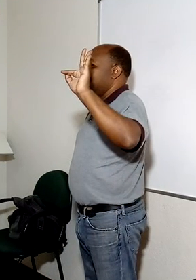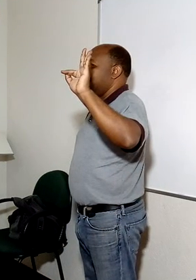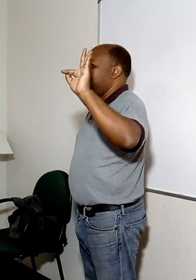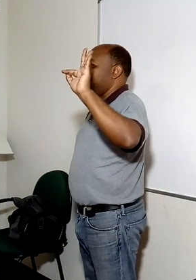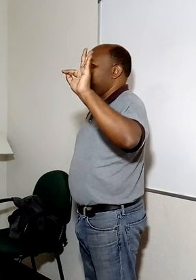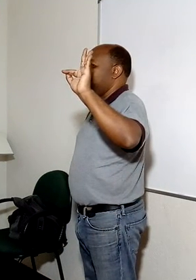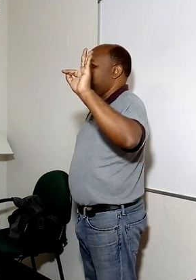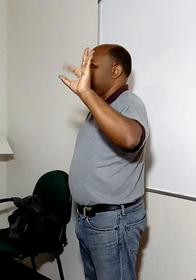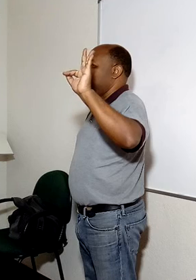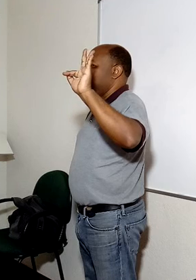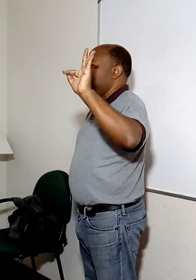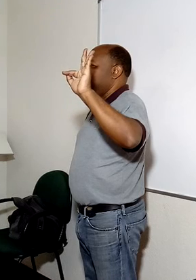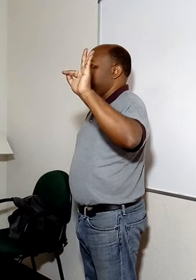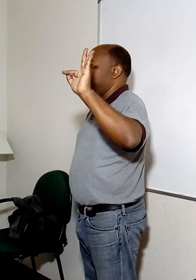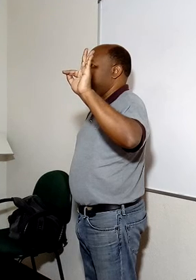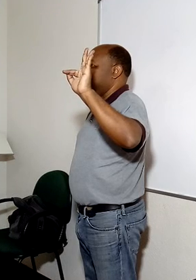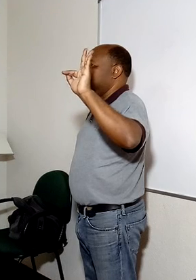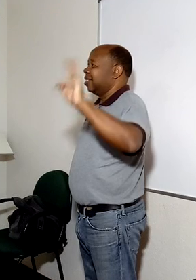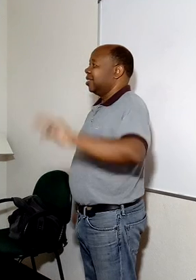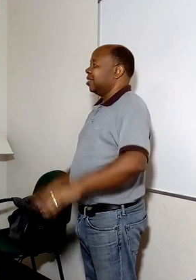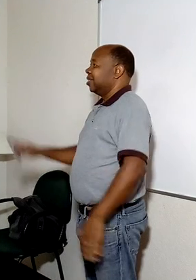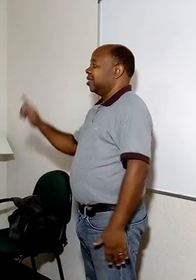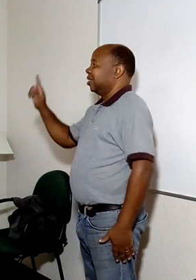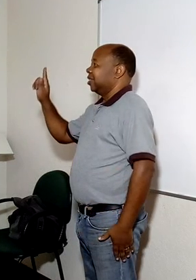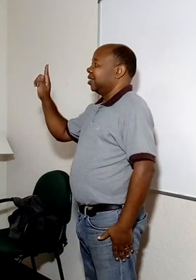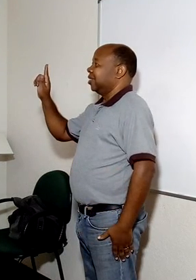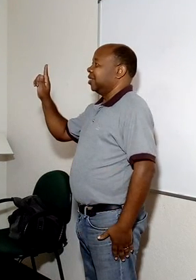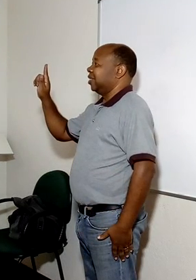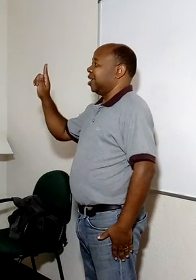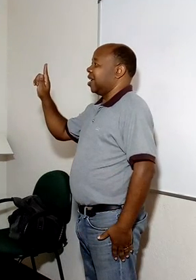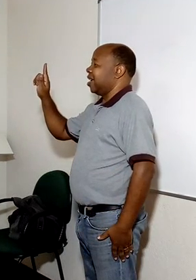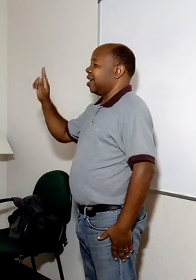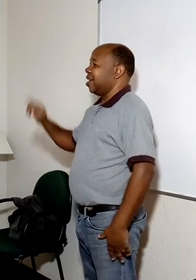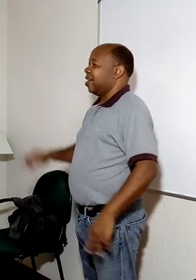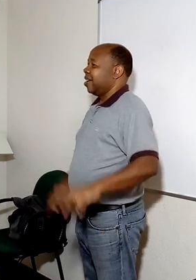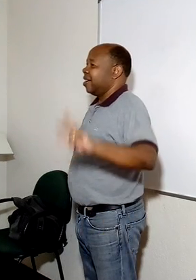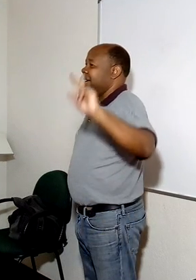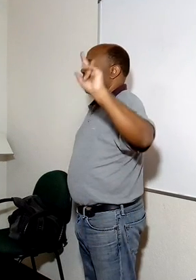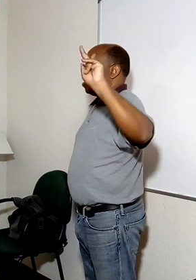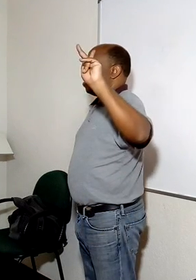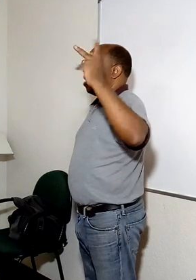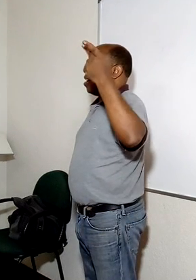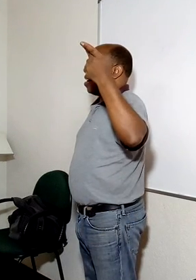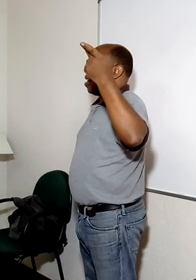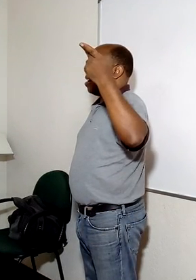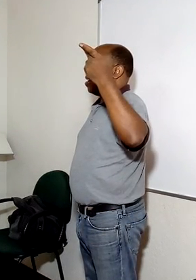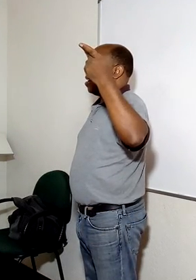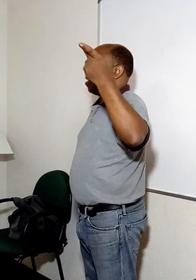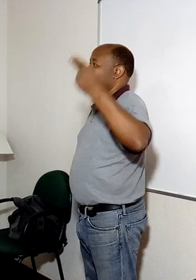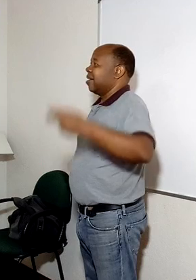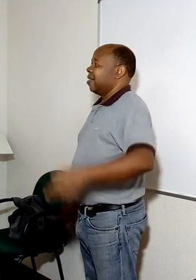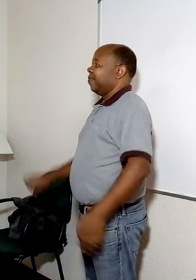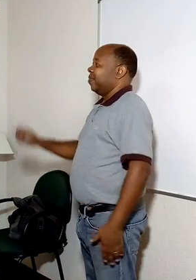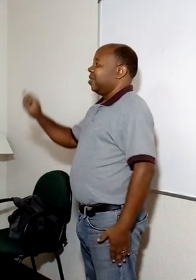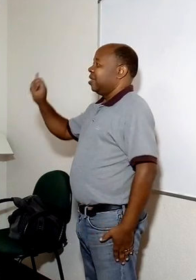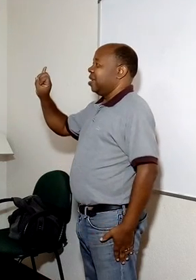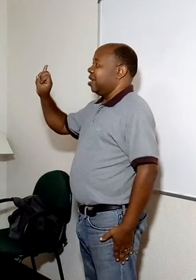F. Para a frente. G. H. I.